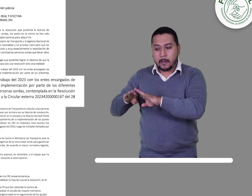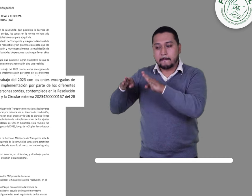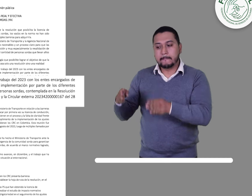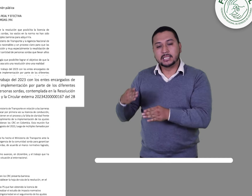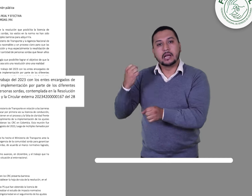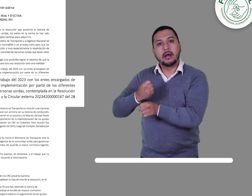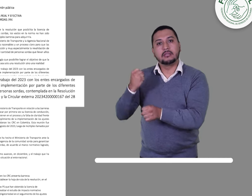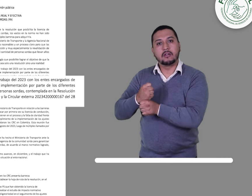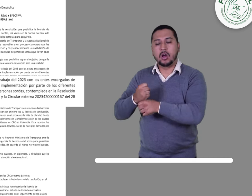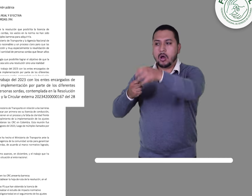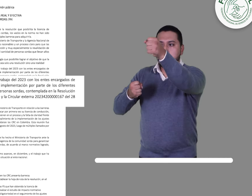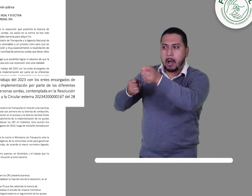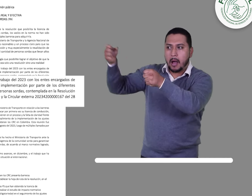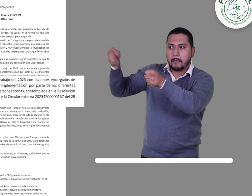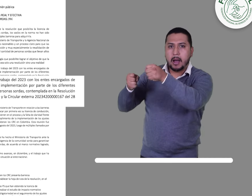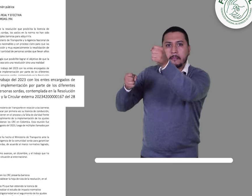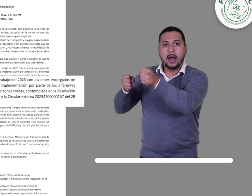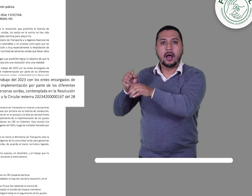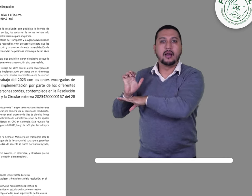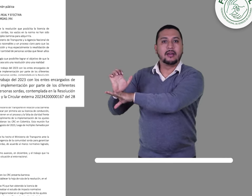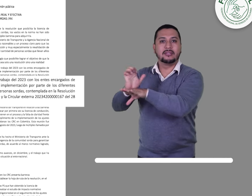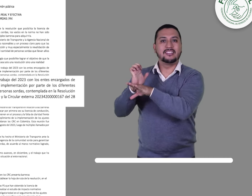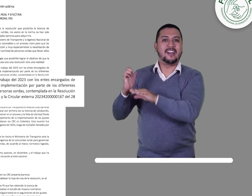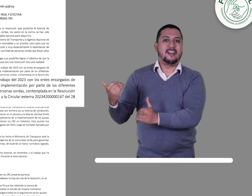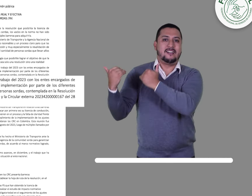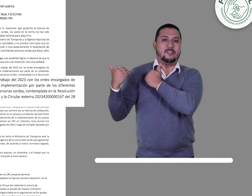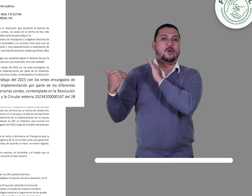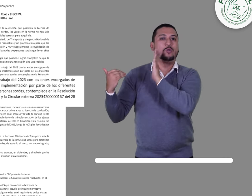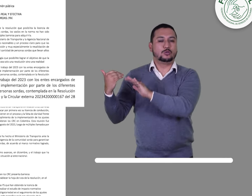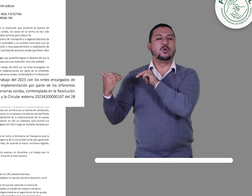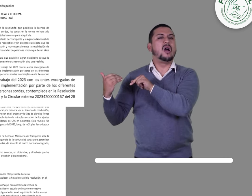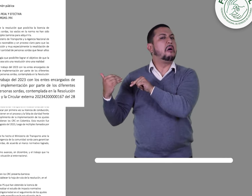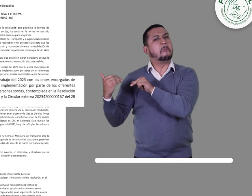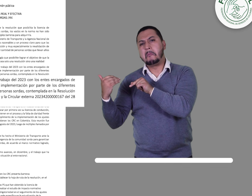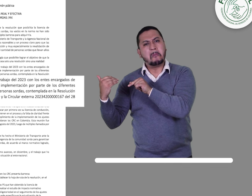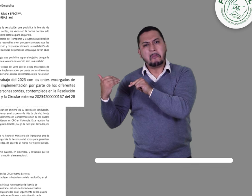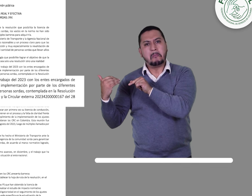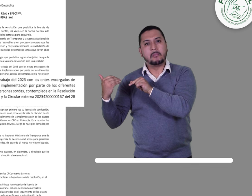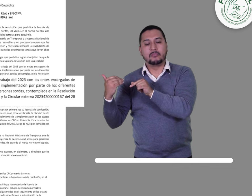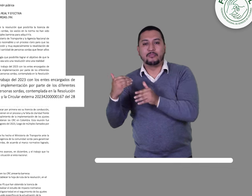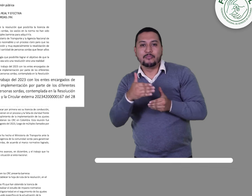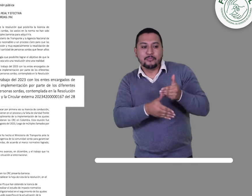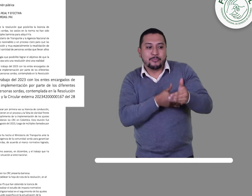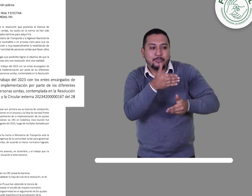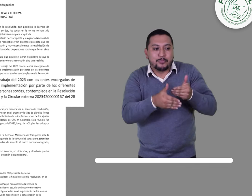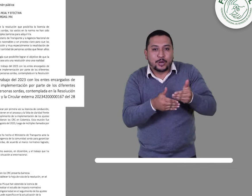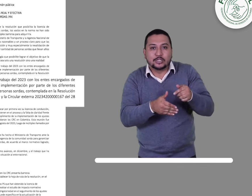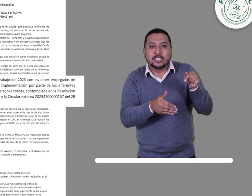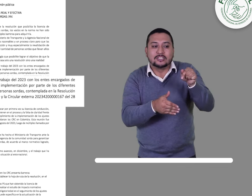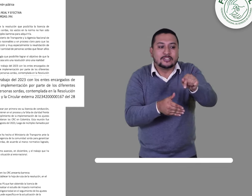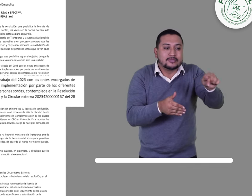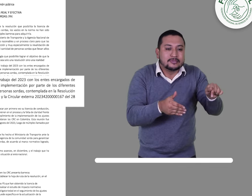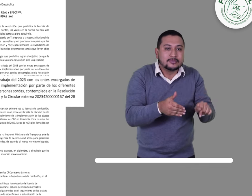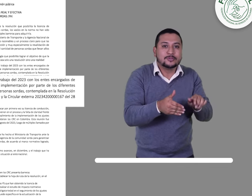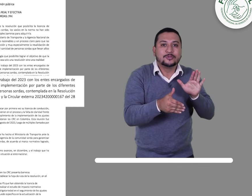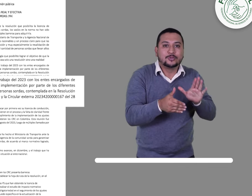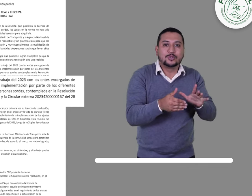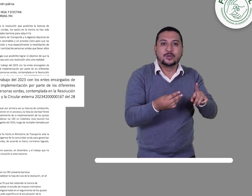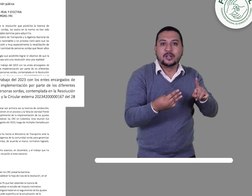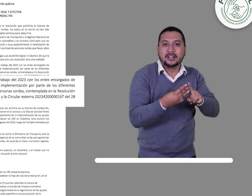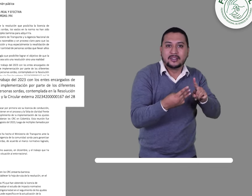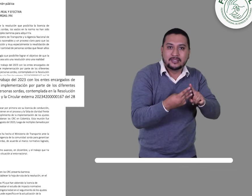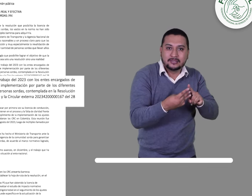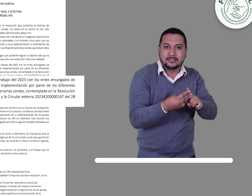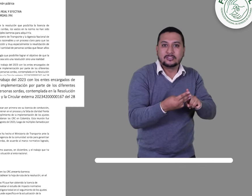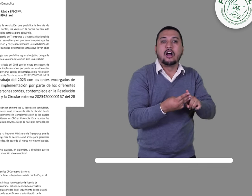con los entes encargados de subsanar los vacíos y responsabilidades en el proceso de implementación por parte de los